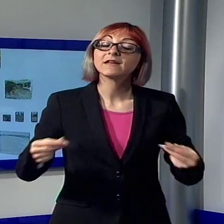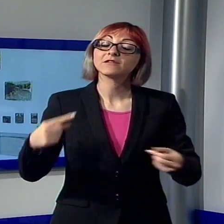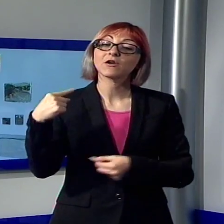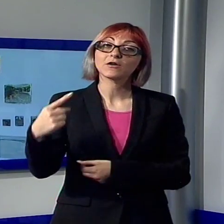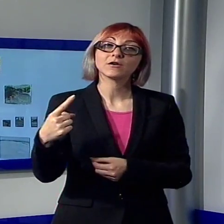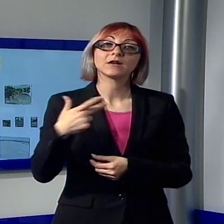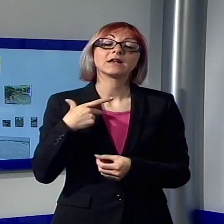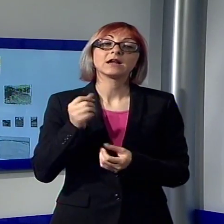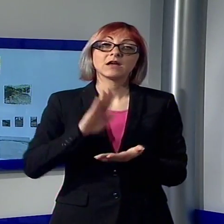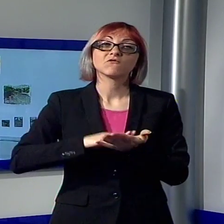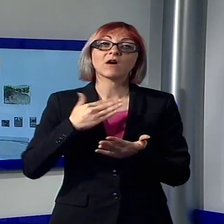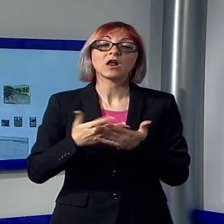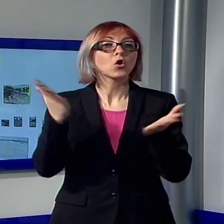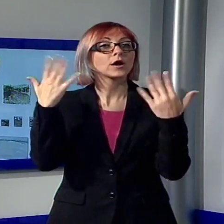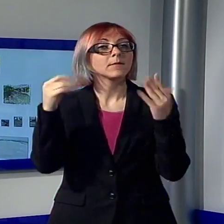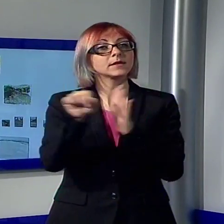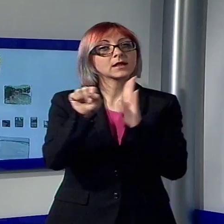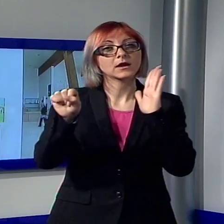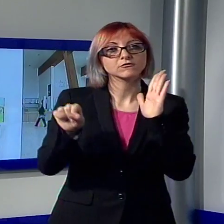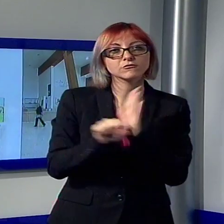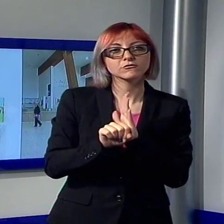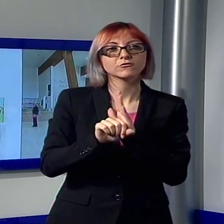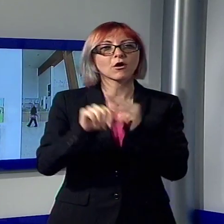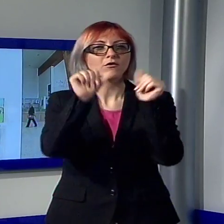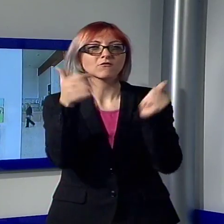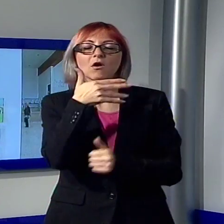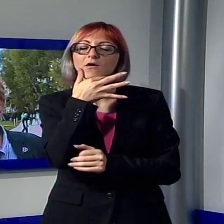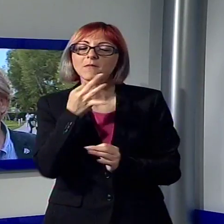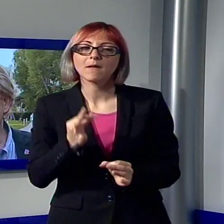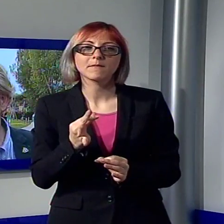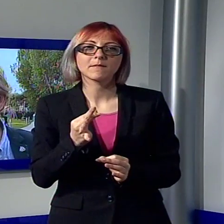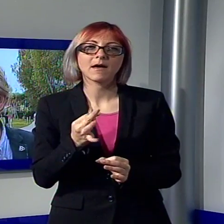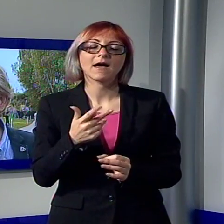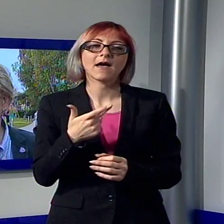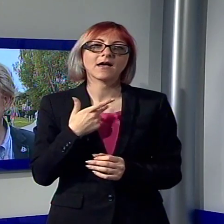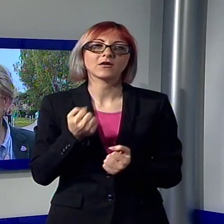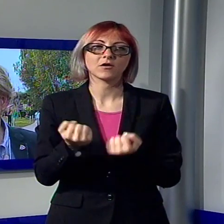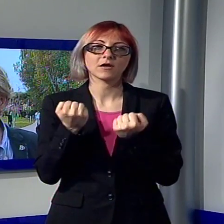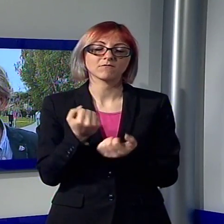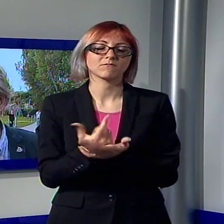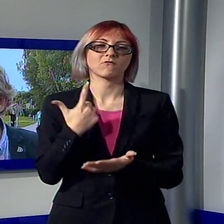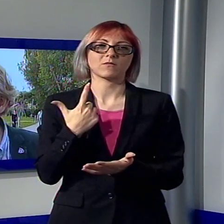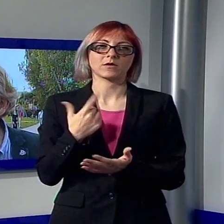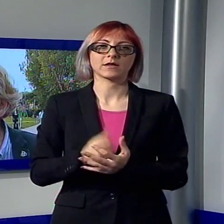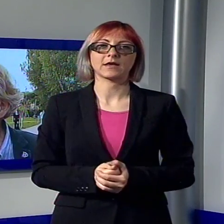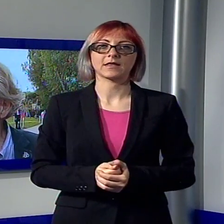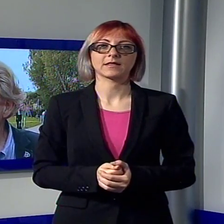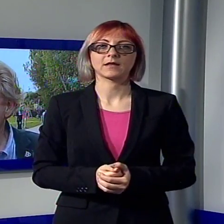rilevanza ambientale, storica ed estetica svanirebbe. Sì, sì, è purtroppo stato dimenticato, ma in realtà è un